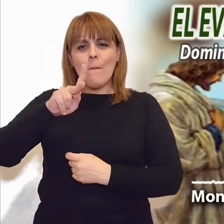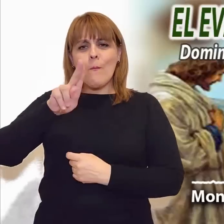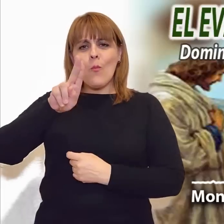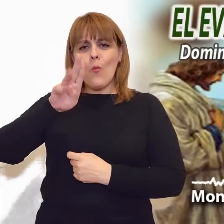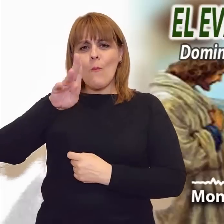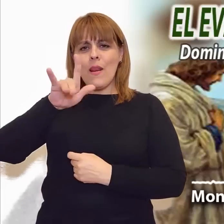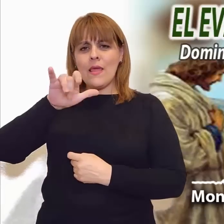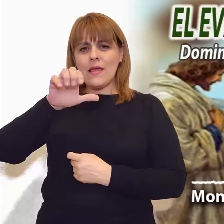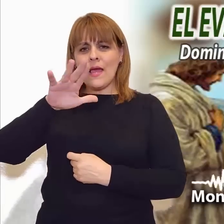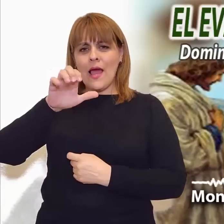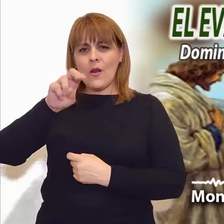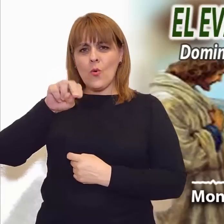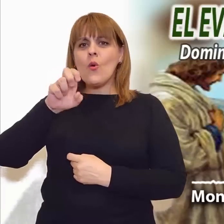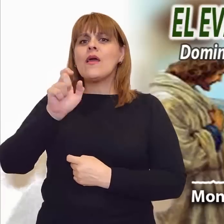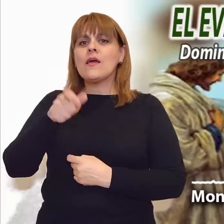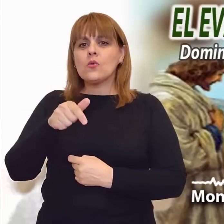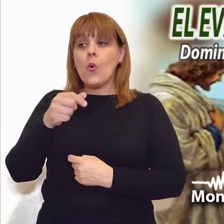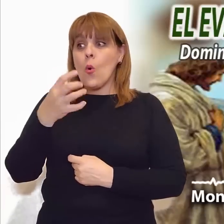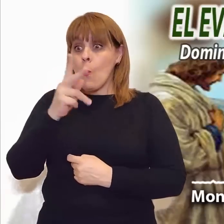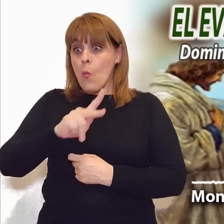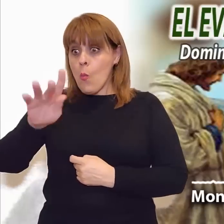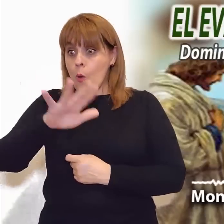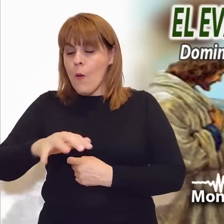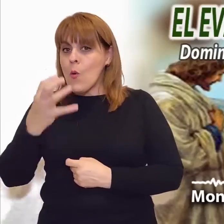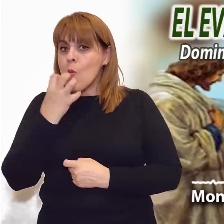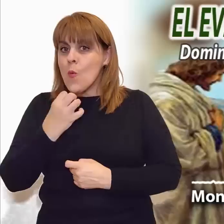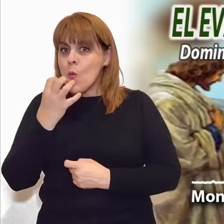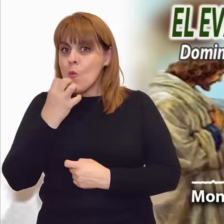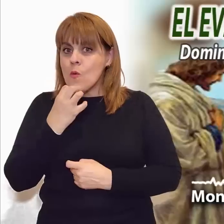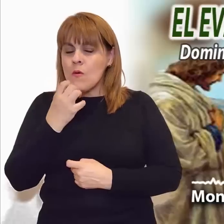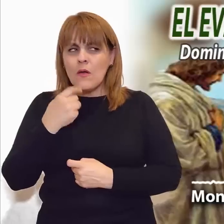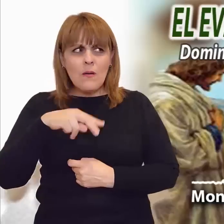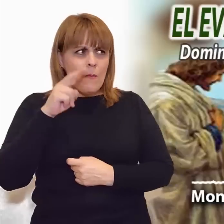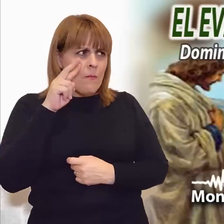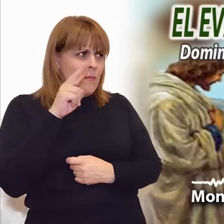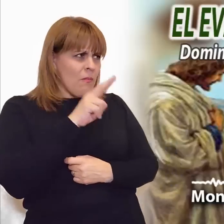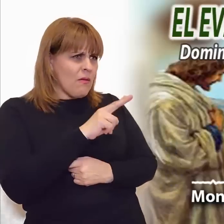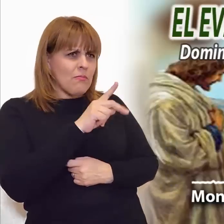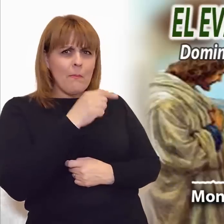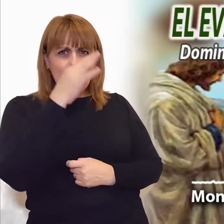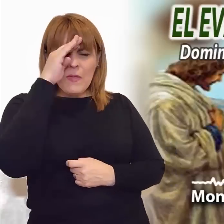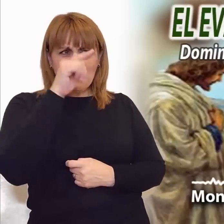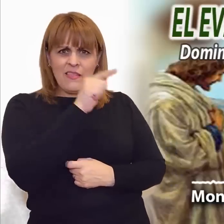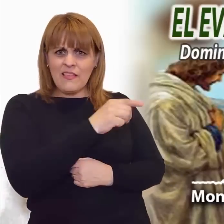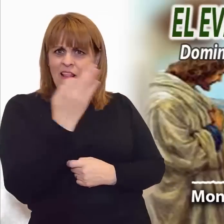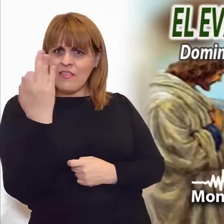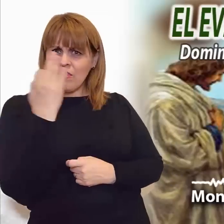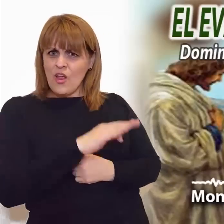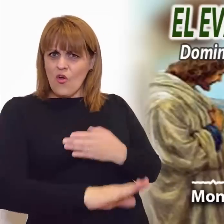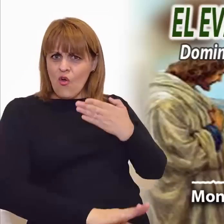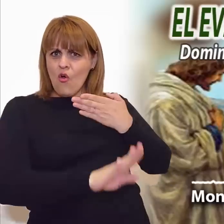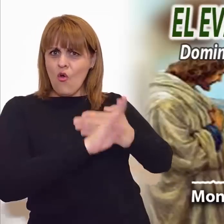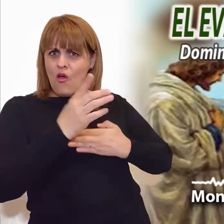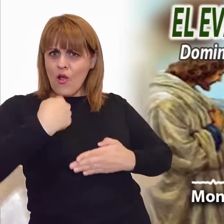No entienden la misión de Jesús, que va más allá de legalismos, de fronteras y divisiones.